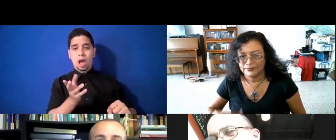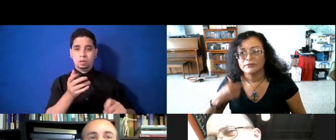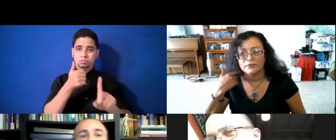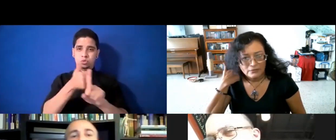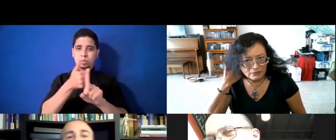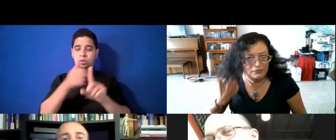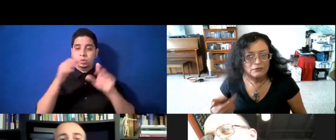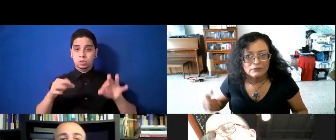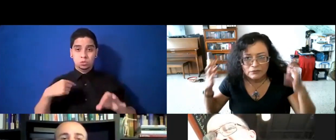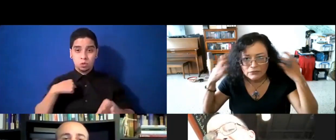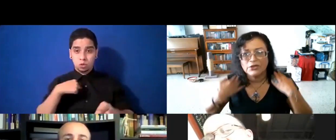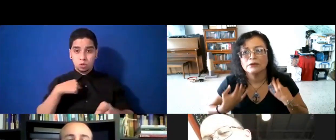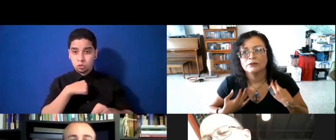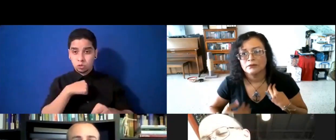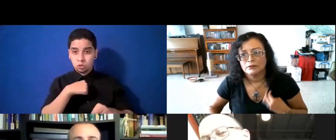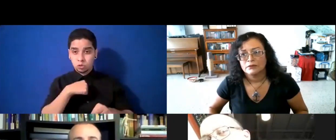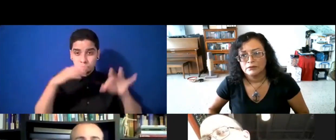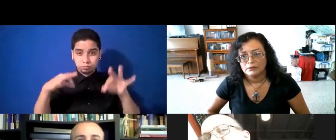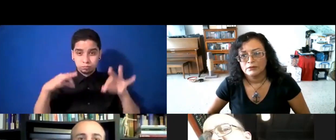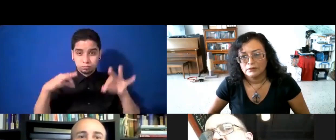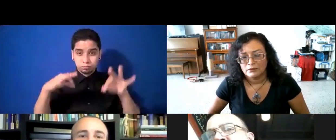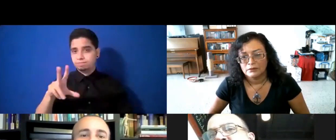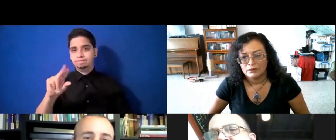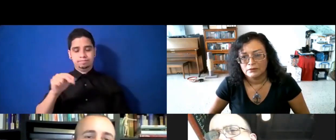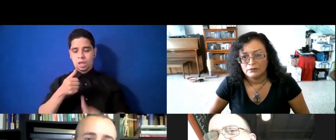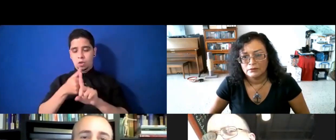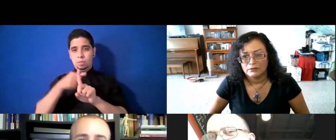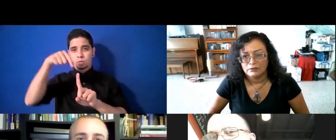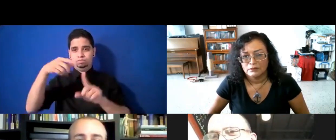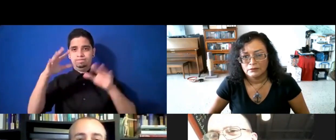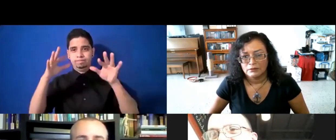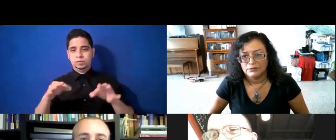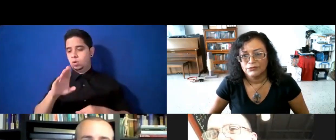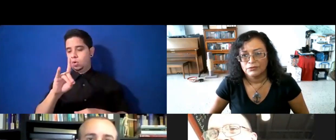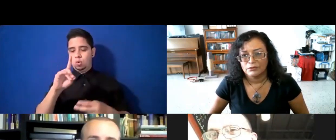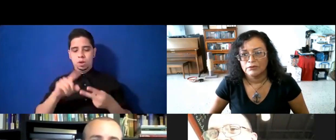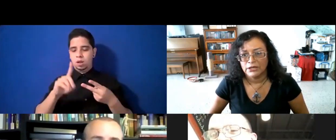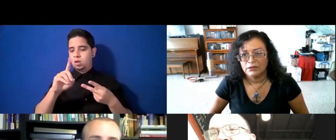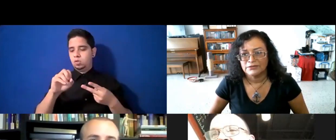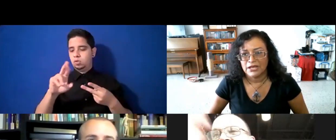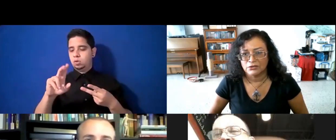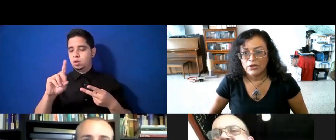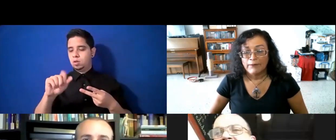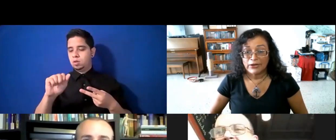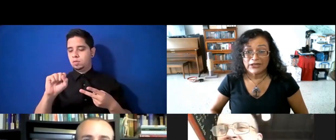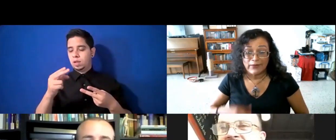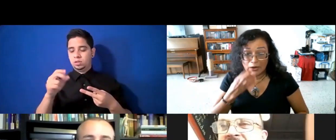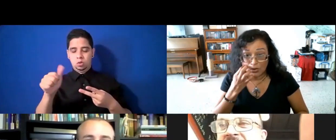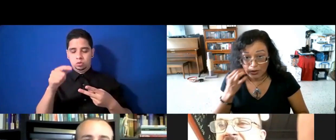determinamos nosotros, lo hace Uber, lo hace DoorGash. Ok, exacto. Pero también uno